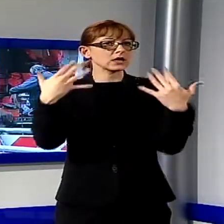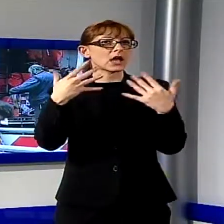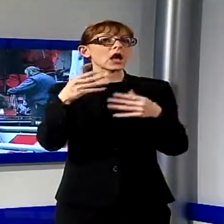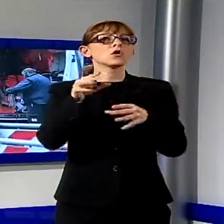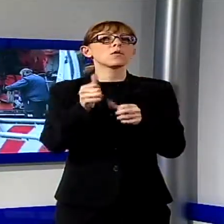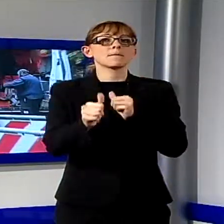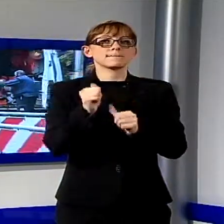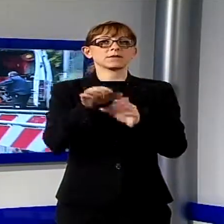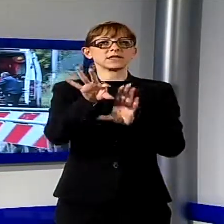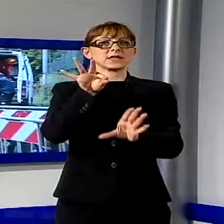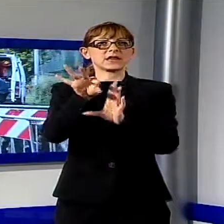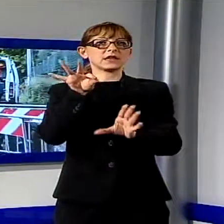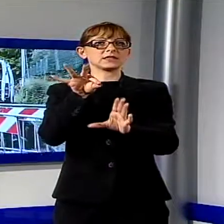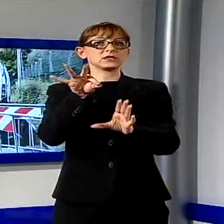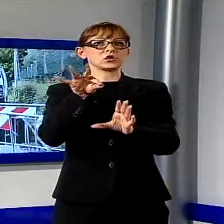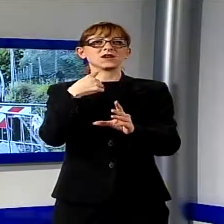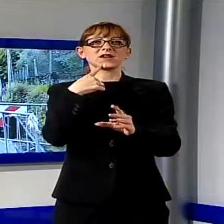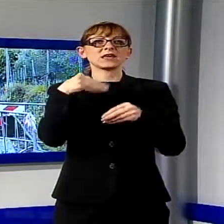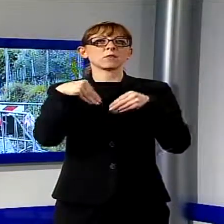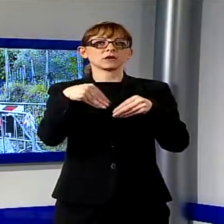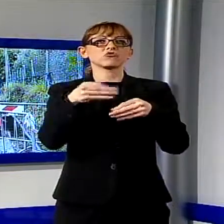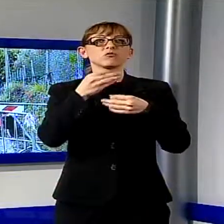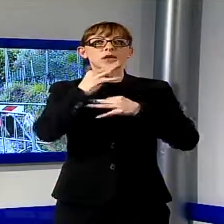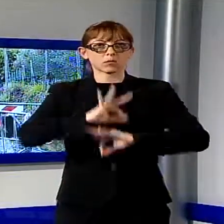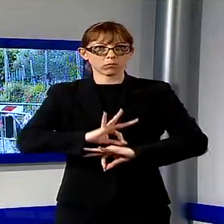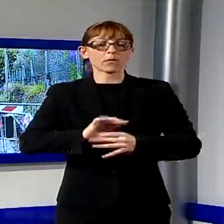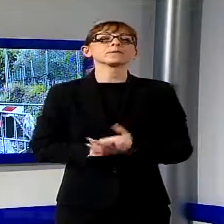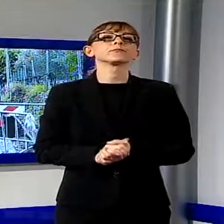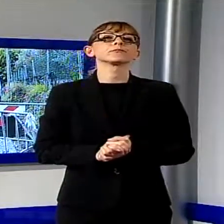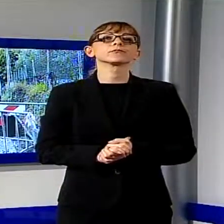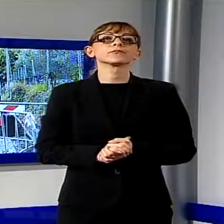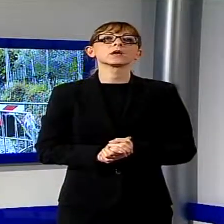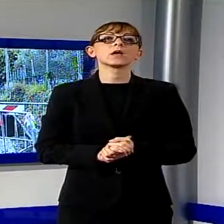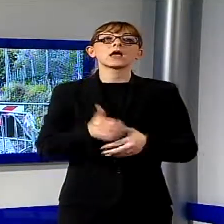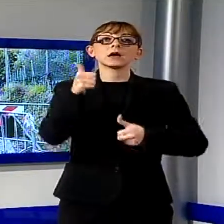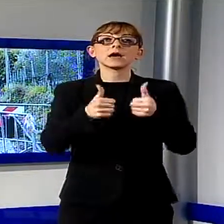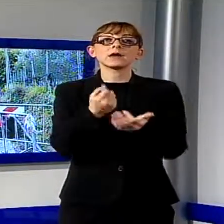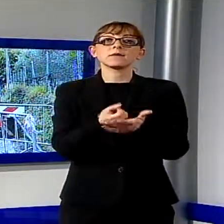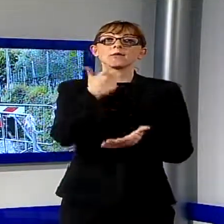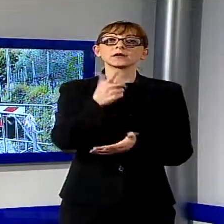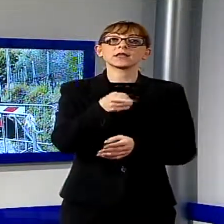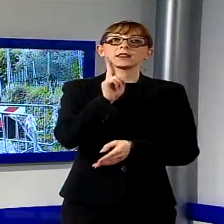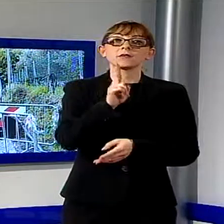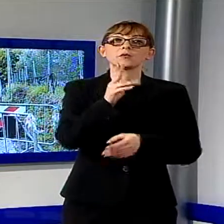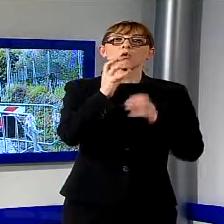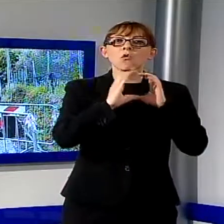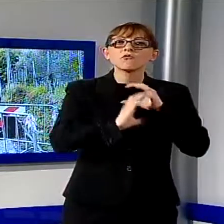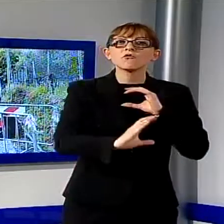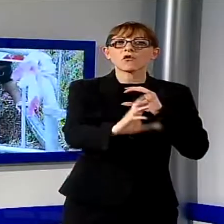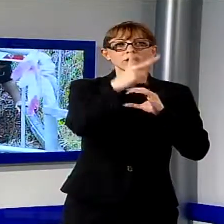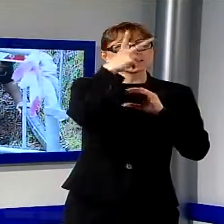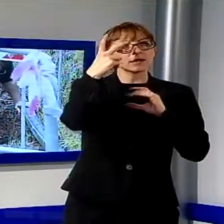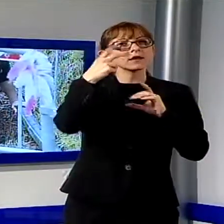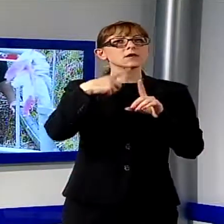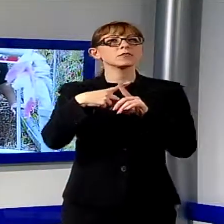anche per gli anni seguenti, le gare per la manutenzione delle fognature nere 6 milioni di euro e per lo smaltimento dei fanghi 5